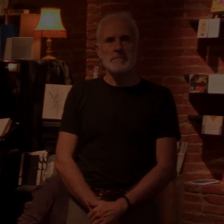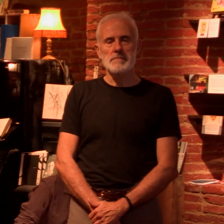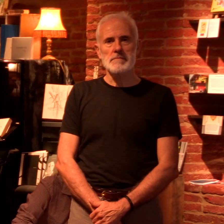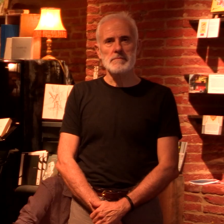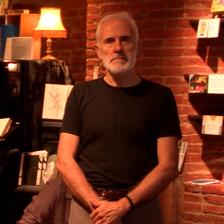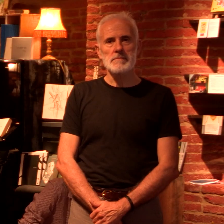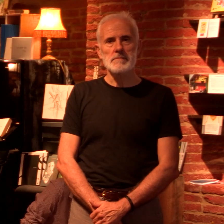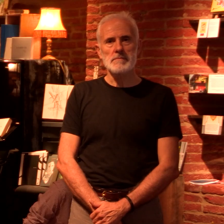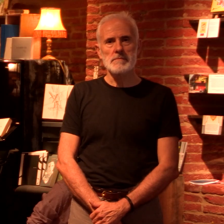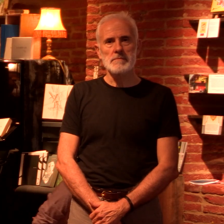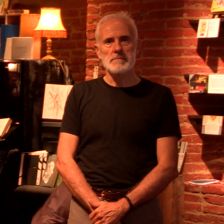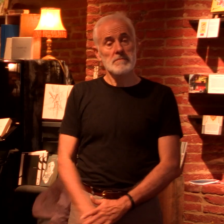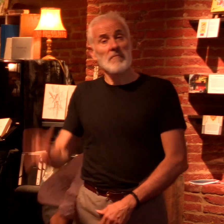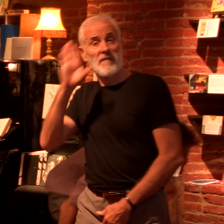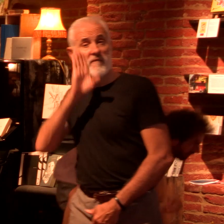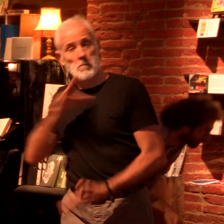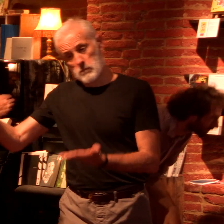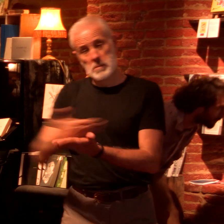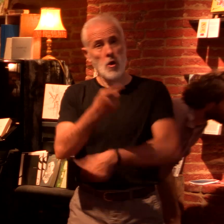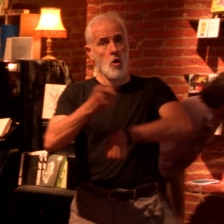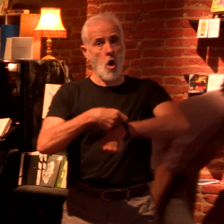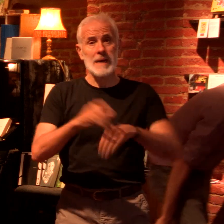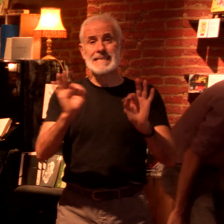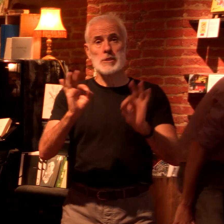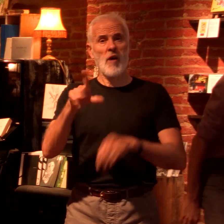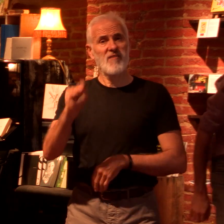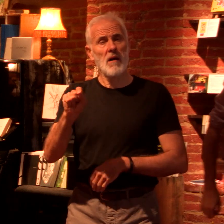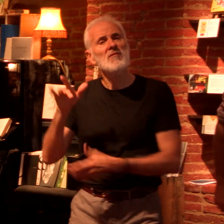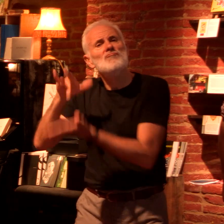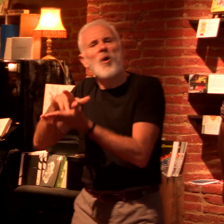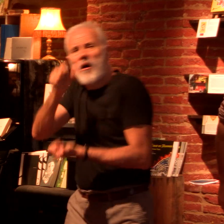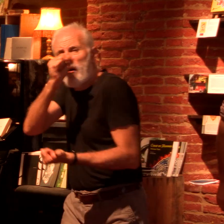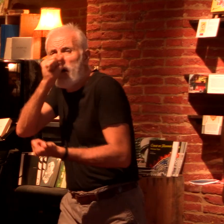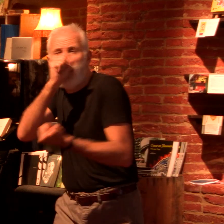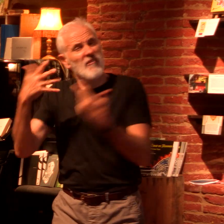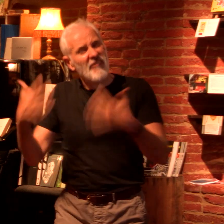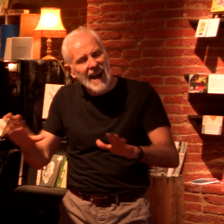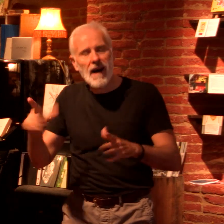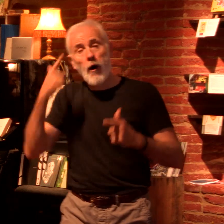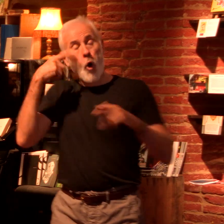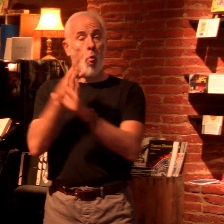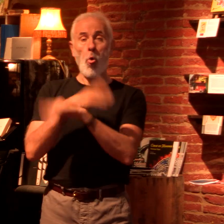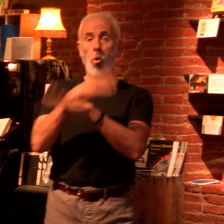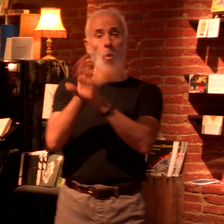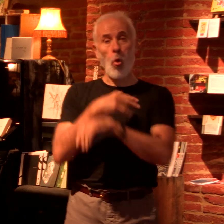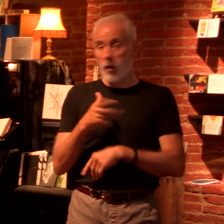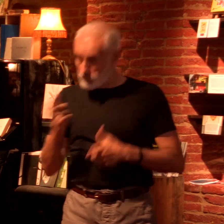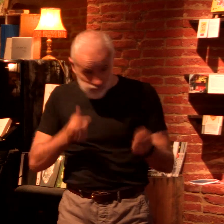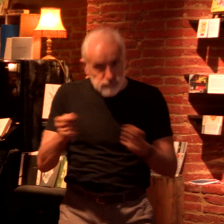Elles passent à la supérette à 10h20. Elles viennent de baiser et planent encore un peu. Elles ne sont pas très efficaces. Elles ne respectent